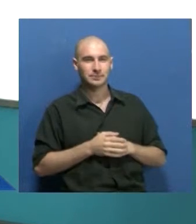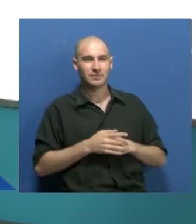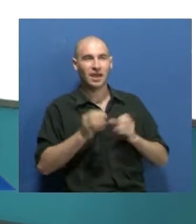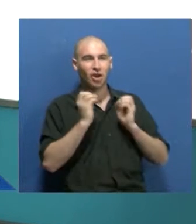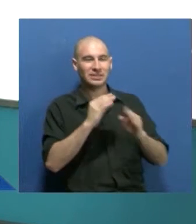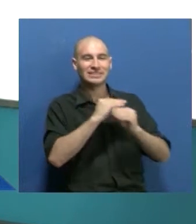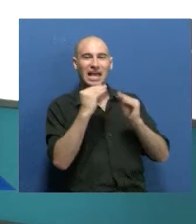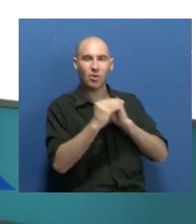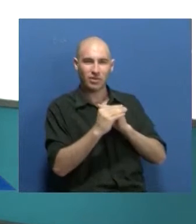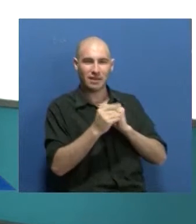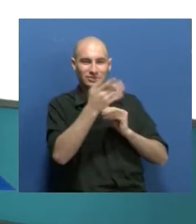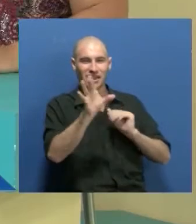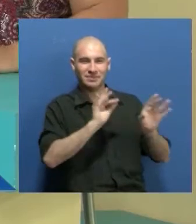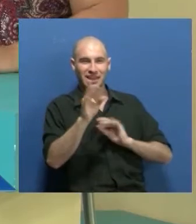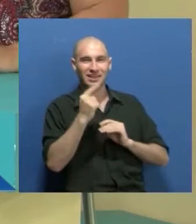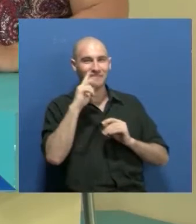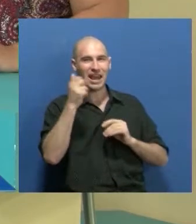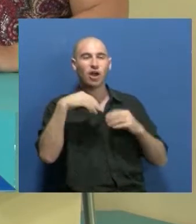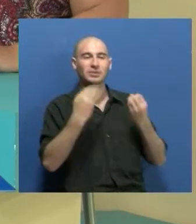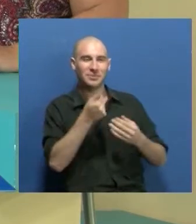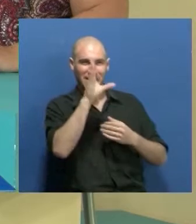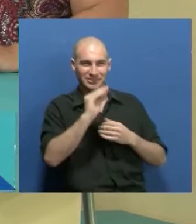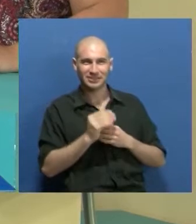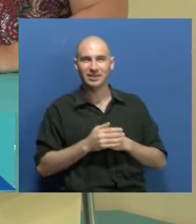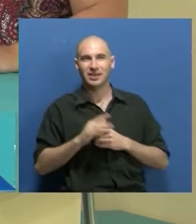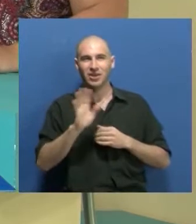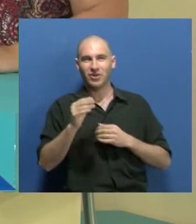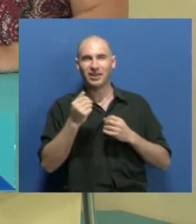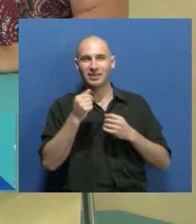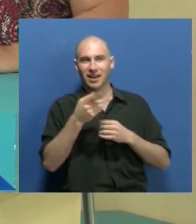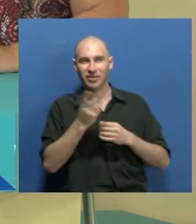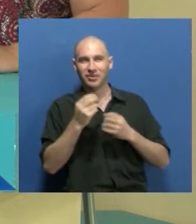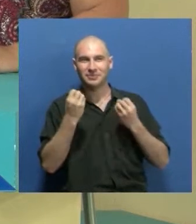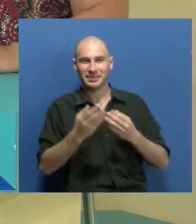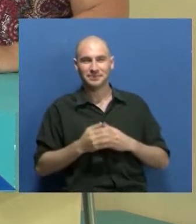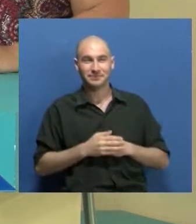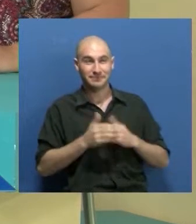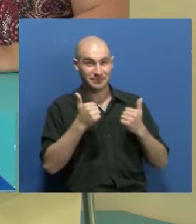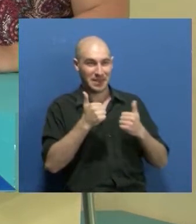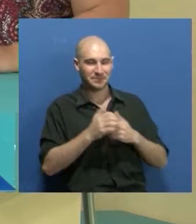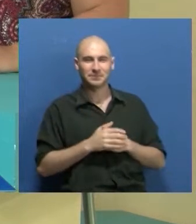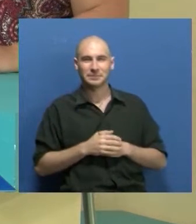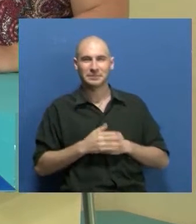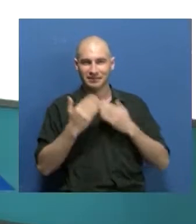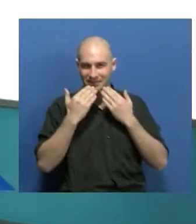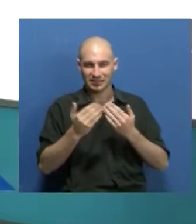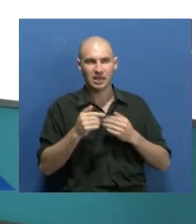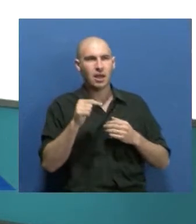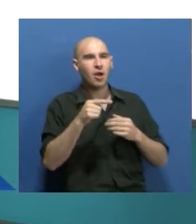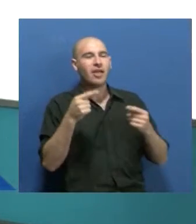saludar a nuestras invitadas. Ivana, ¿cómo andás? Buenas noches. Hola Gerardo, Ignacio, Gerardo. ¿Todo bien? Todo muy bien, gracias. Qué expectativa para el día sábado